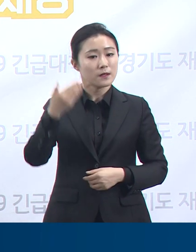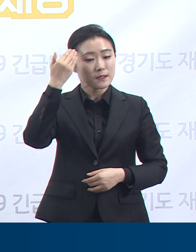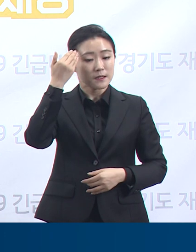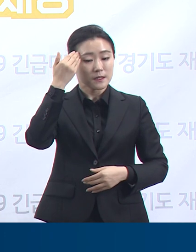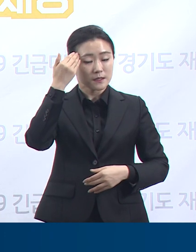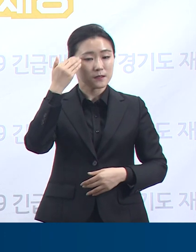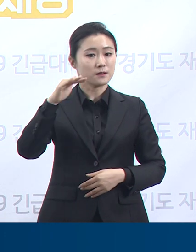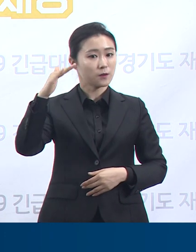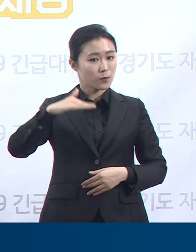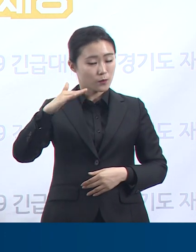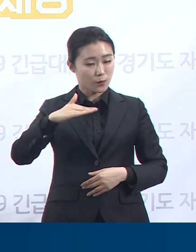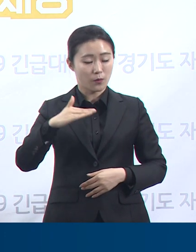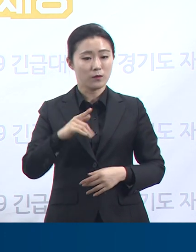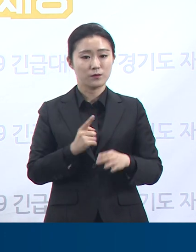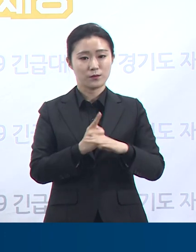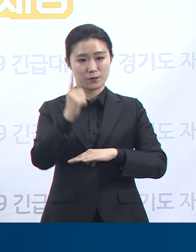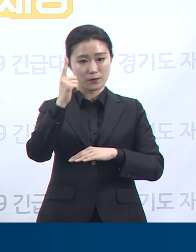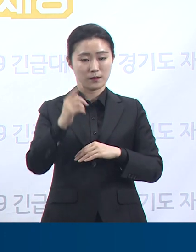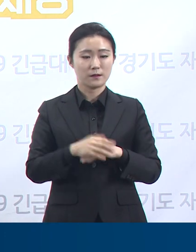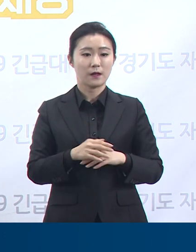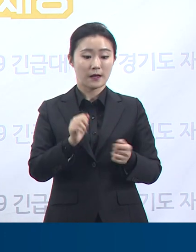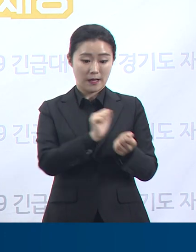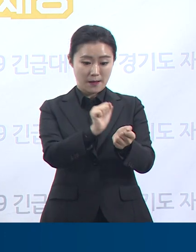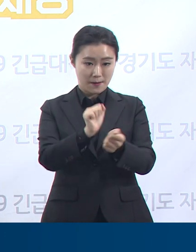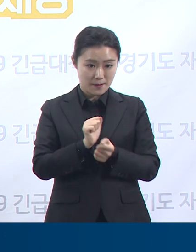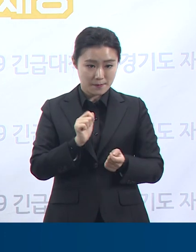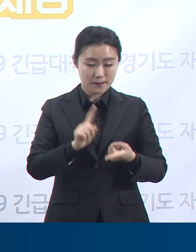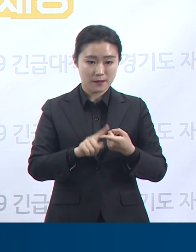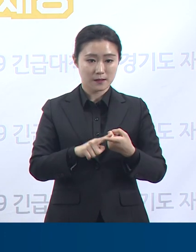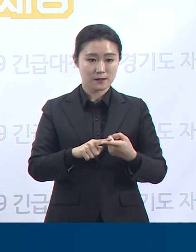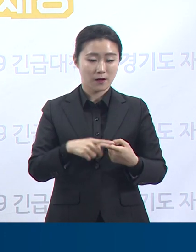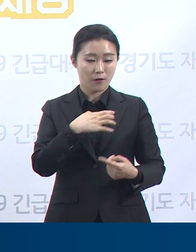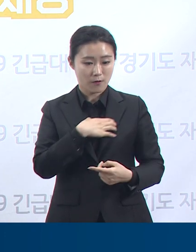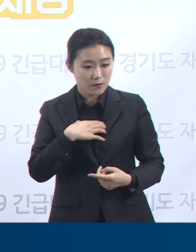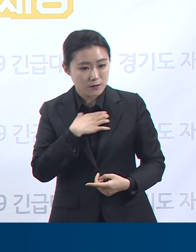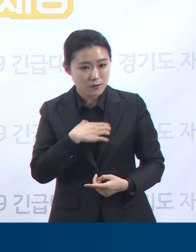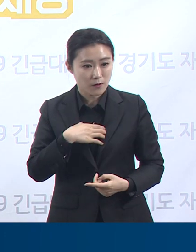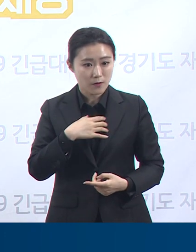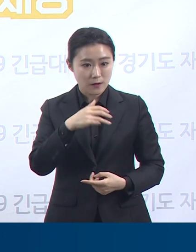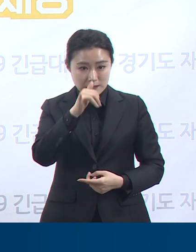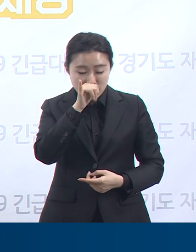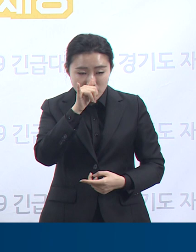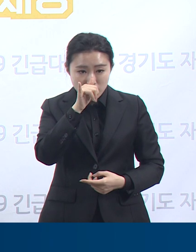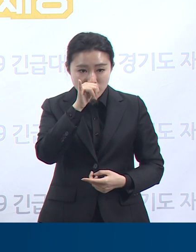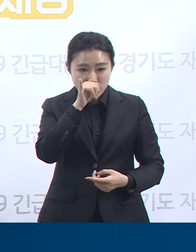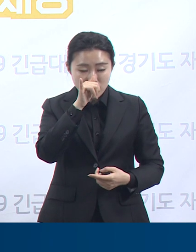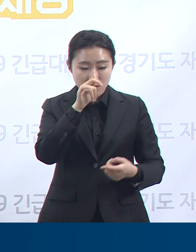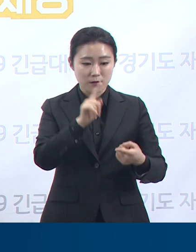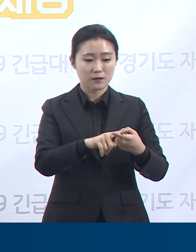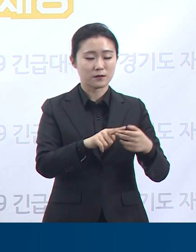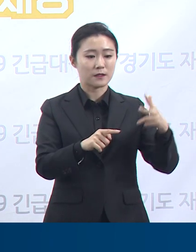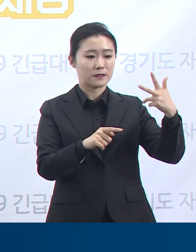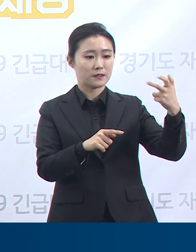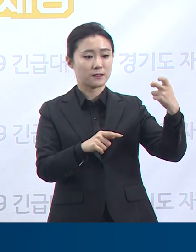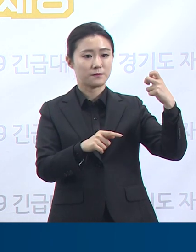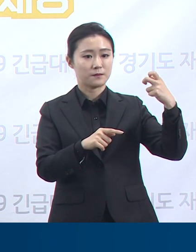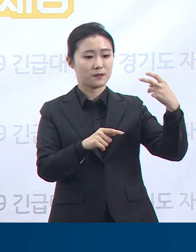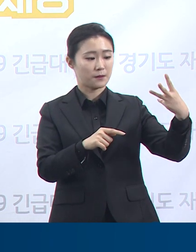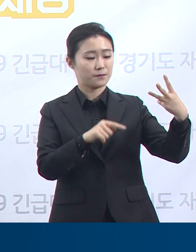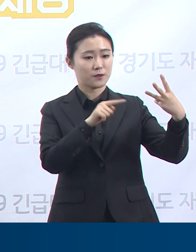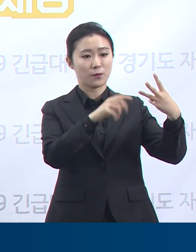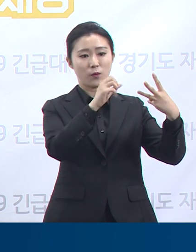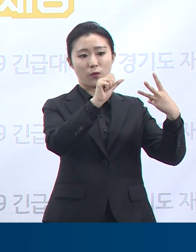감염에 대한 걱정을 묻는 질문에서 코로나 바이러스 감염이 걱정된다고 응답한 비율은 73.5%로